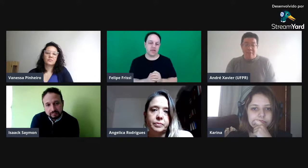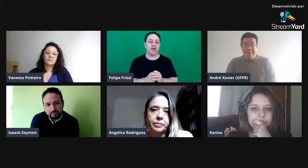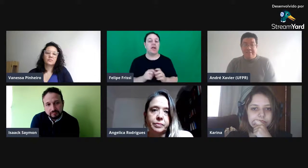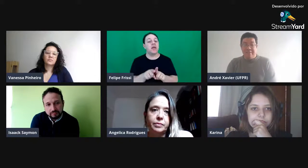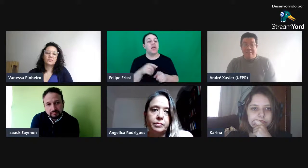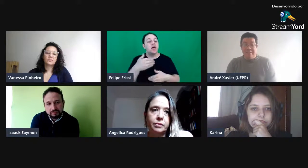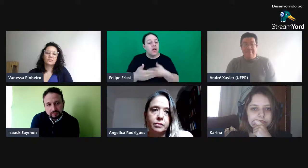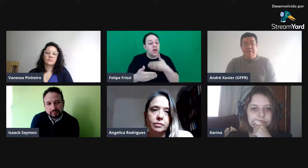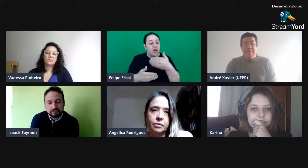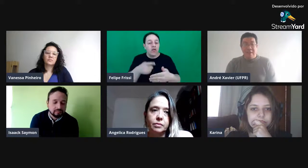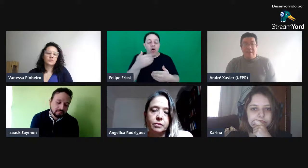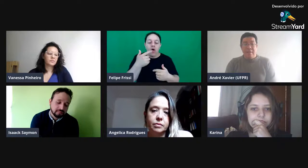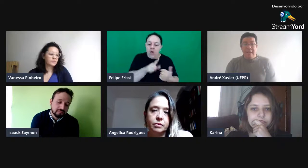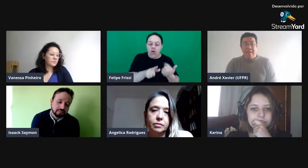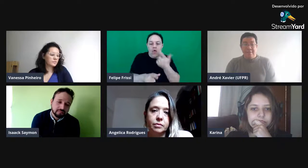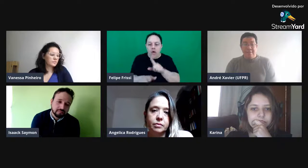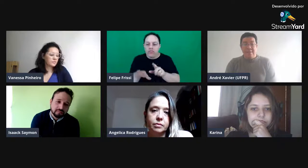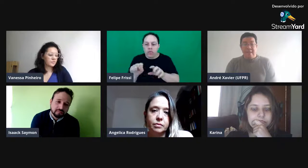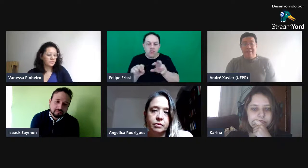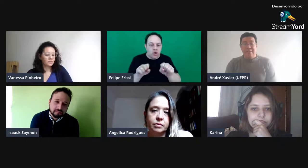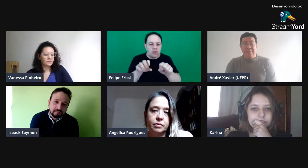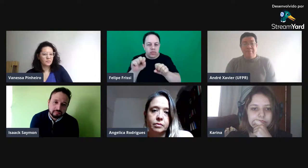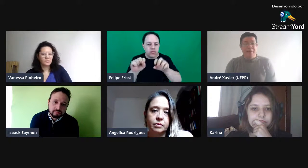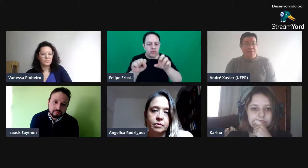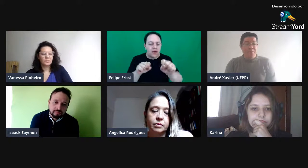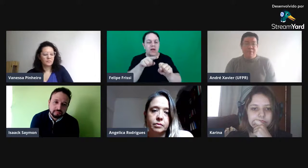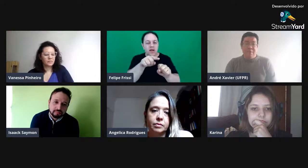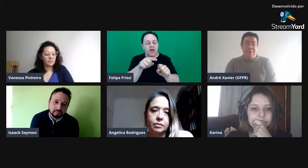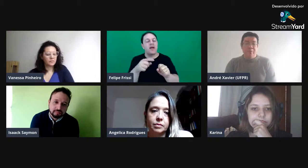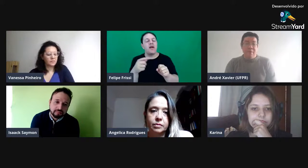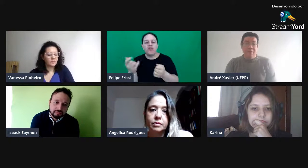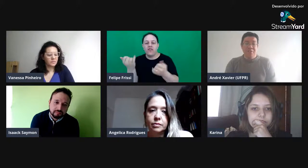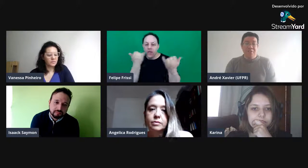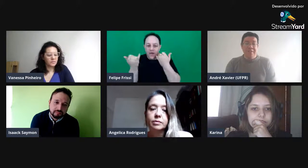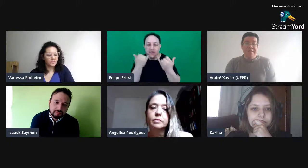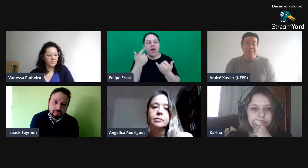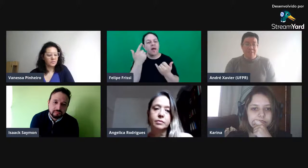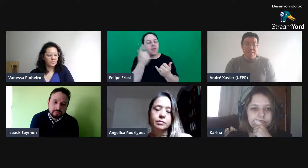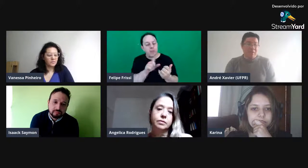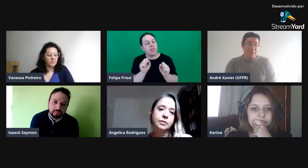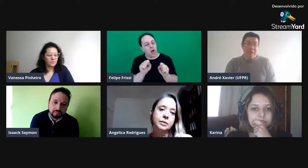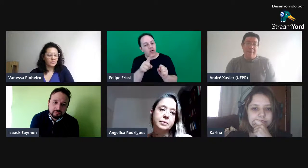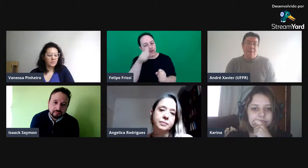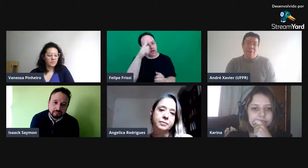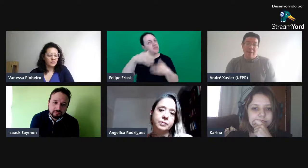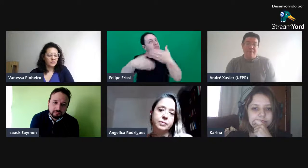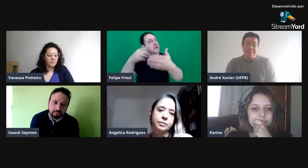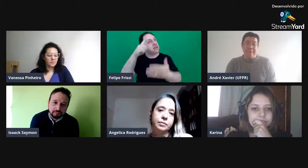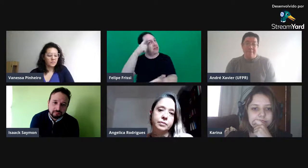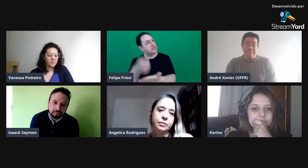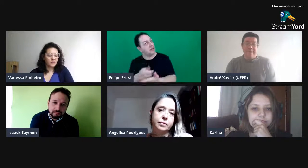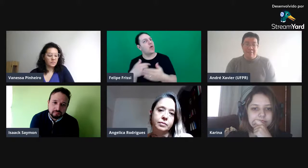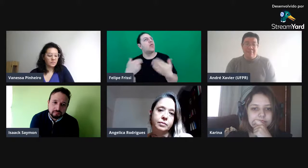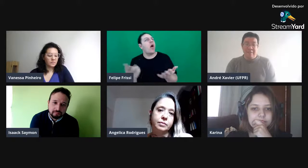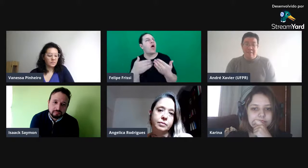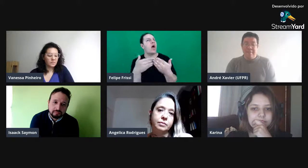avançando na análise dos dados, ele pode, eventualmente, decidir que vai olhar para uma coisa mais específica, né?